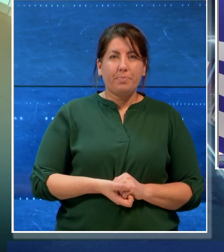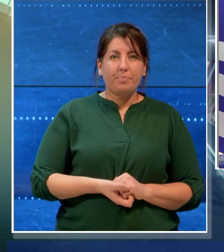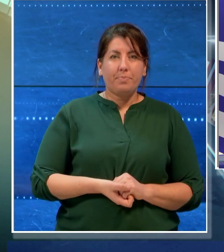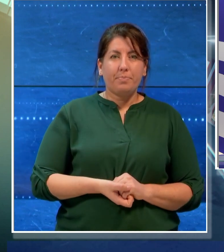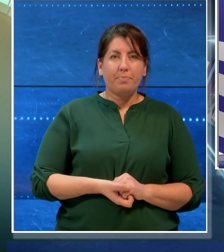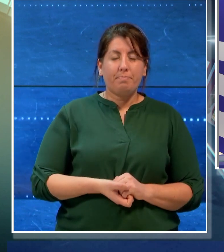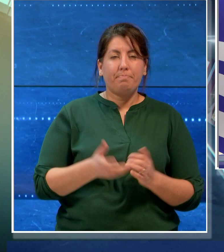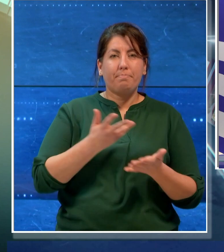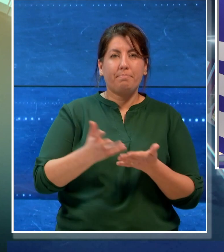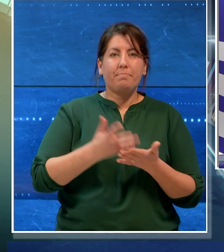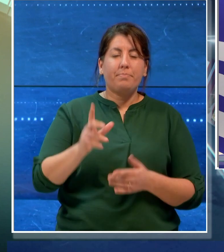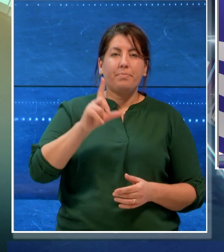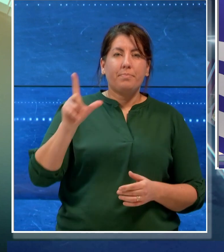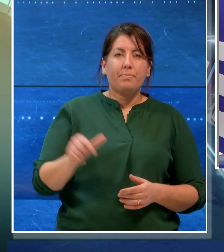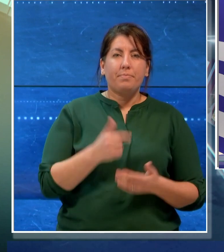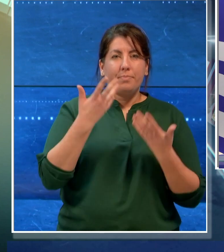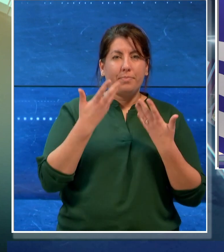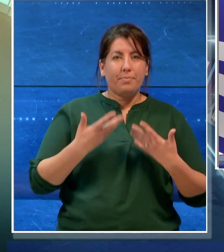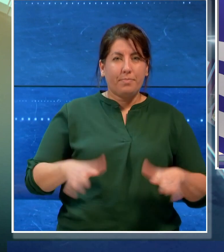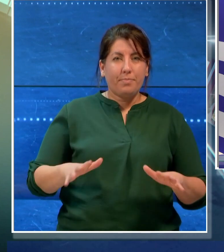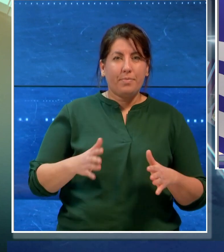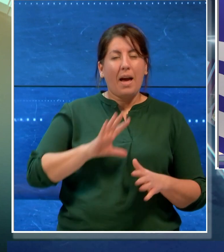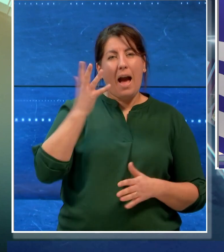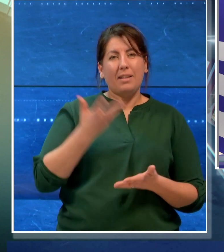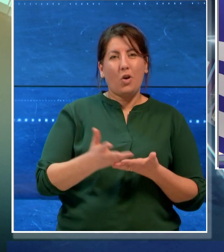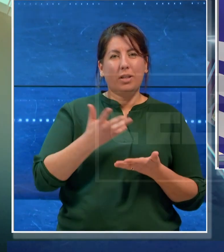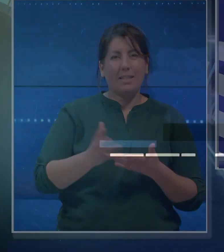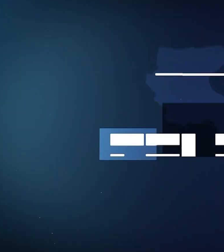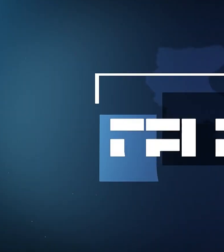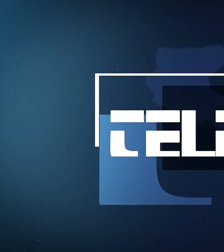E con il TIGILIS è tutto, adesso le altre notizie.